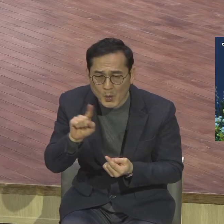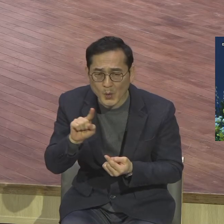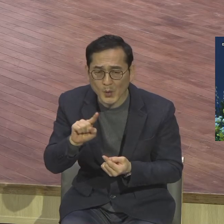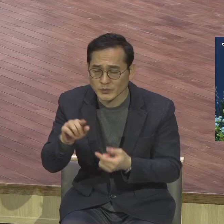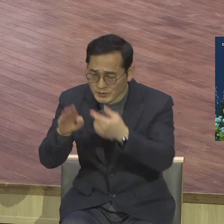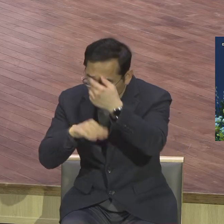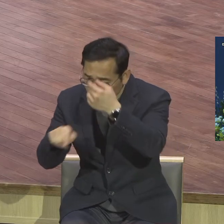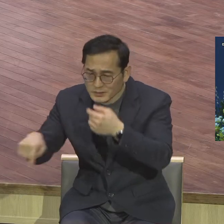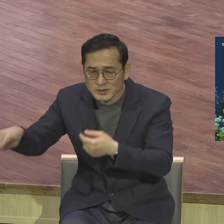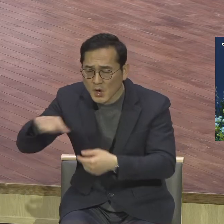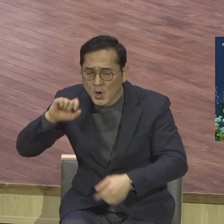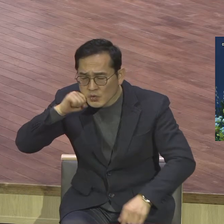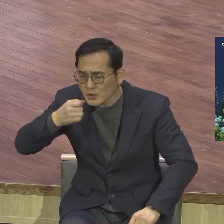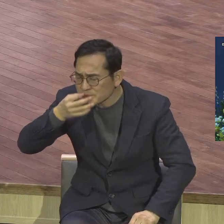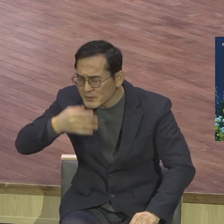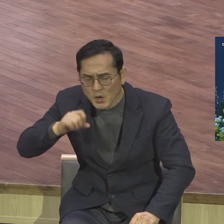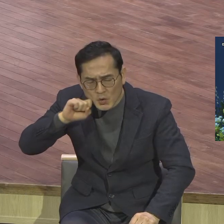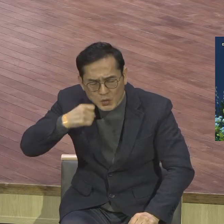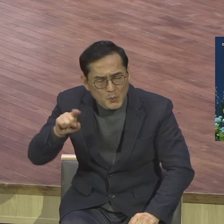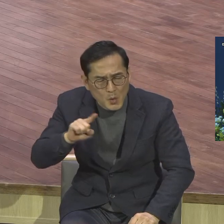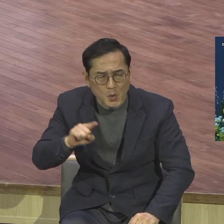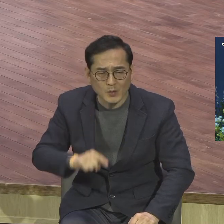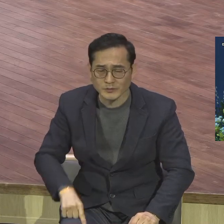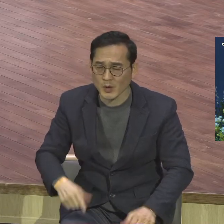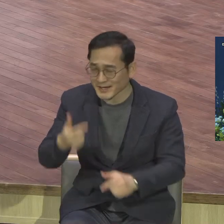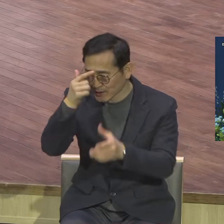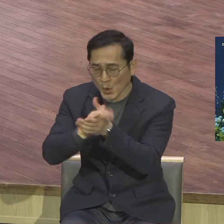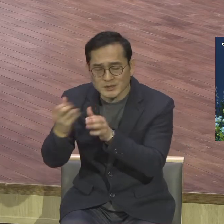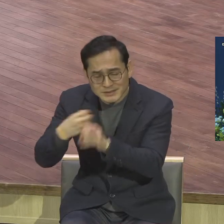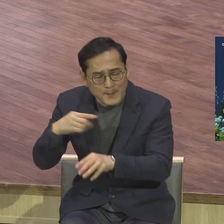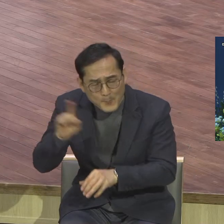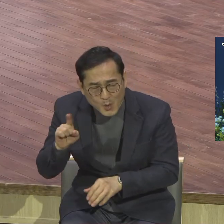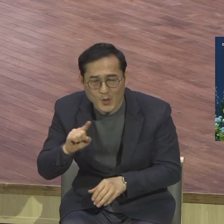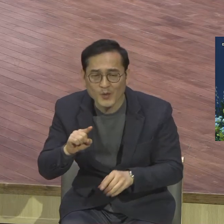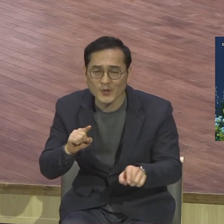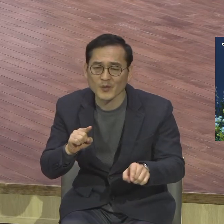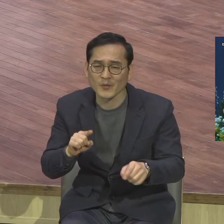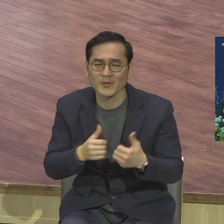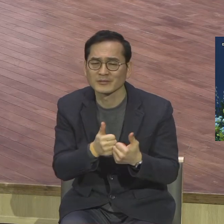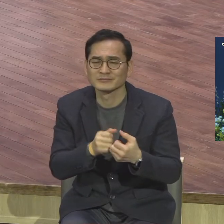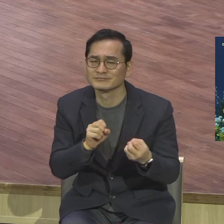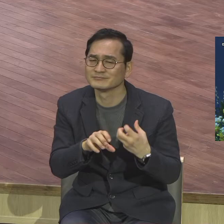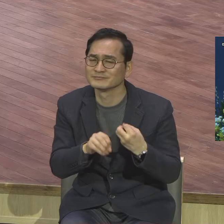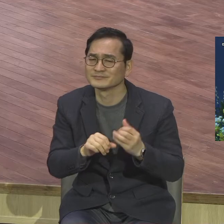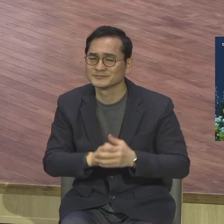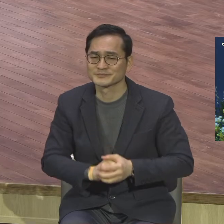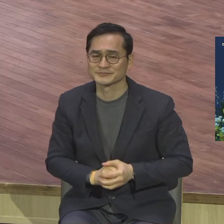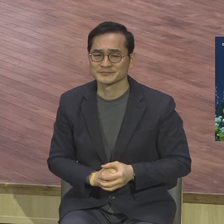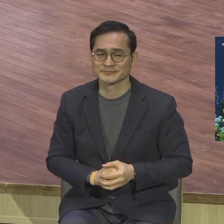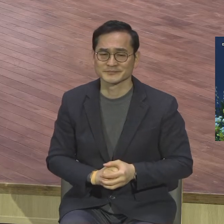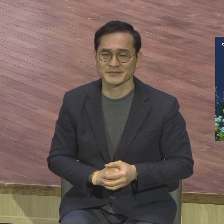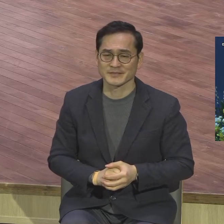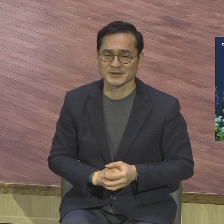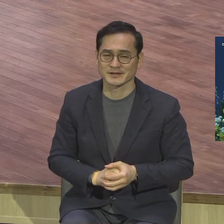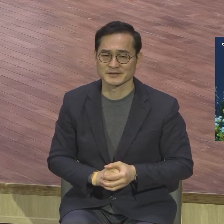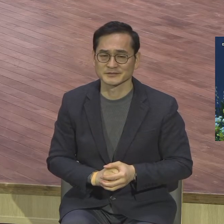어떤 어려움이 있는지 어떤 응답을 받았는지 특별히 퍼스트 무브를 통해서 이렇게 어려운 중에도